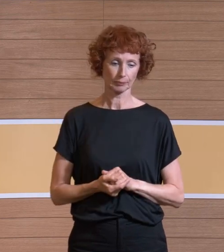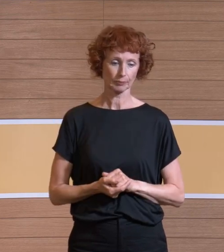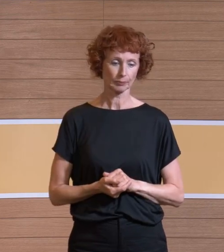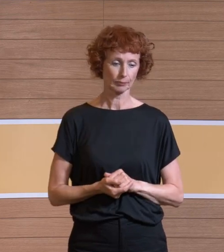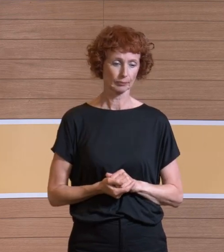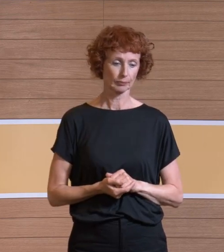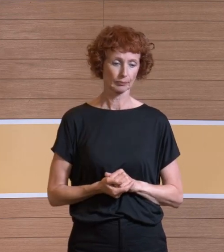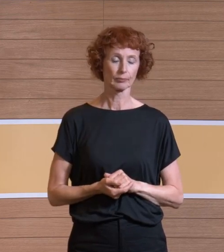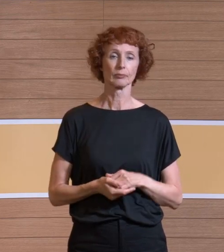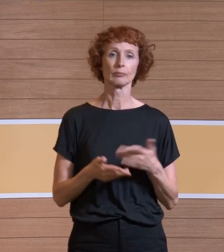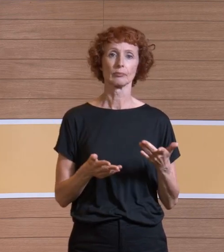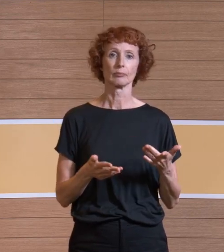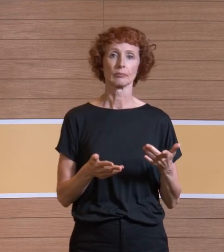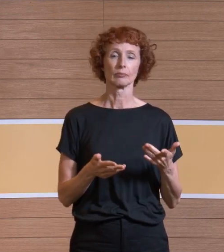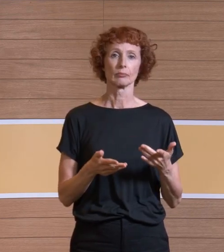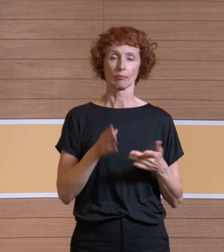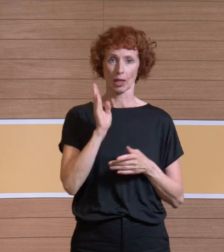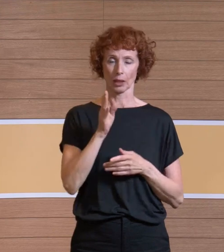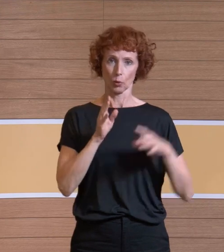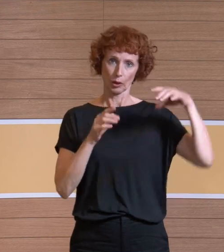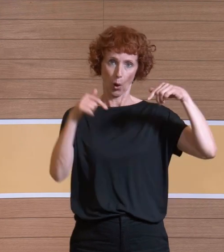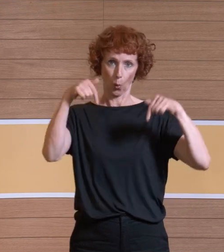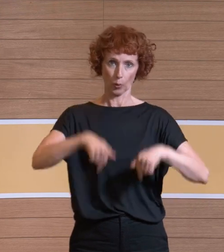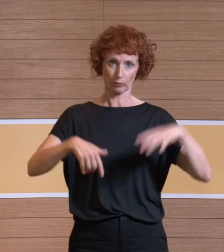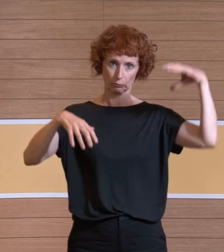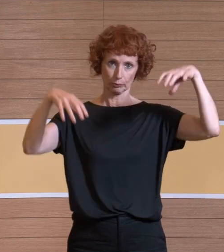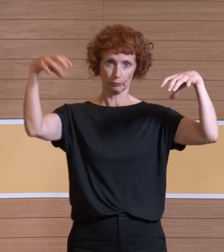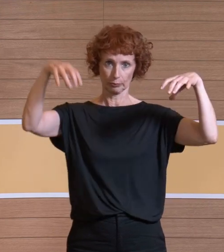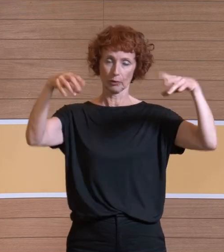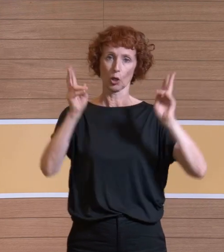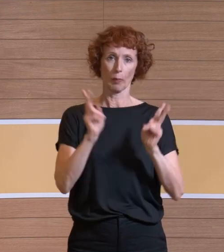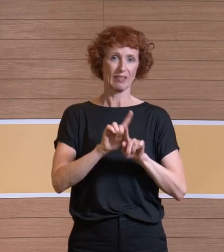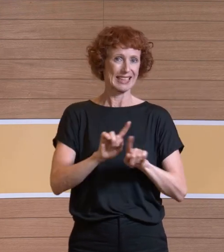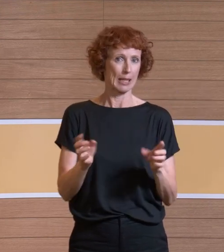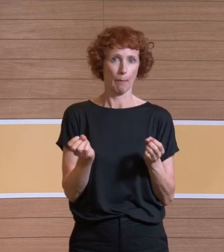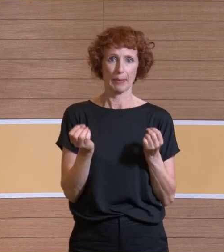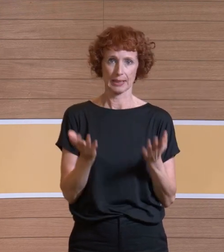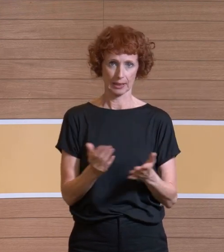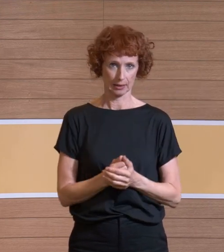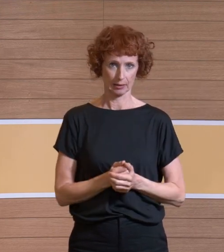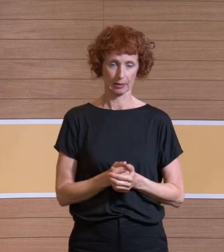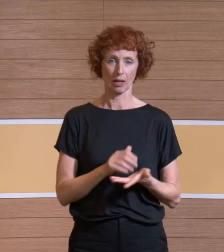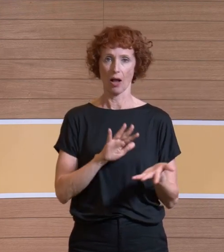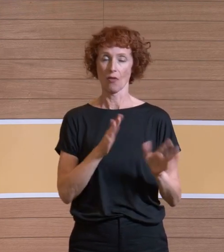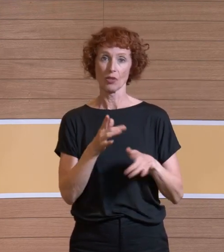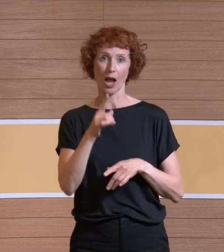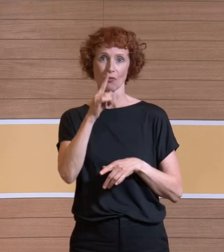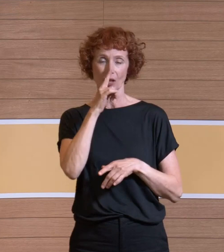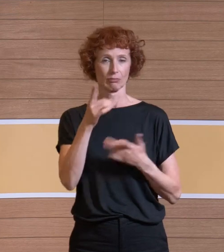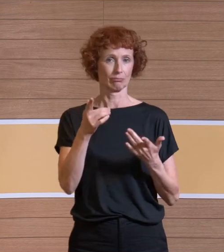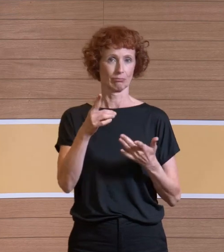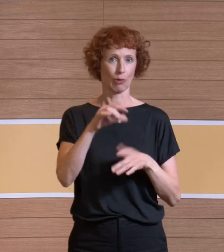Positionierung nach unten gehabt, also gerade Ausrichtung, was halt nie passieren wird im OP, außer der Operateur möchte sich gerne selber